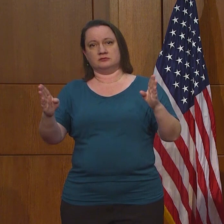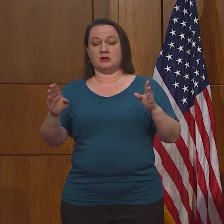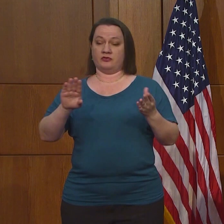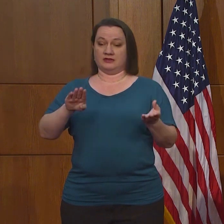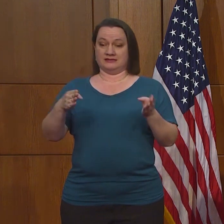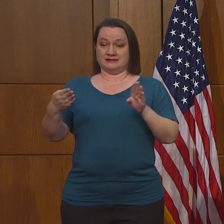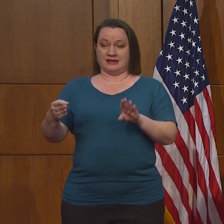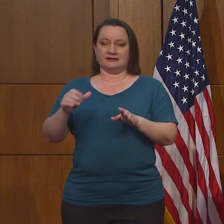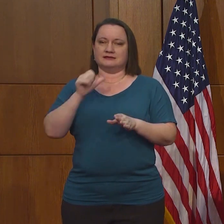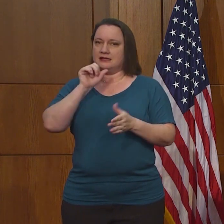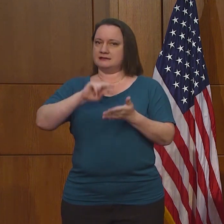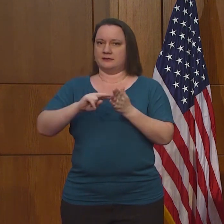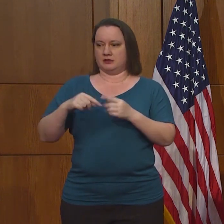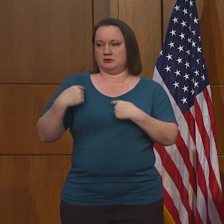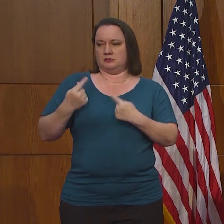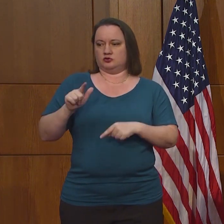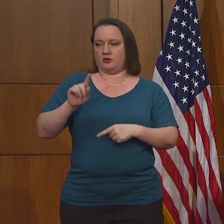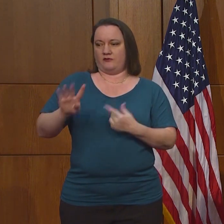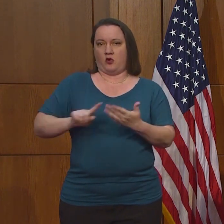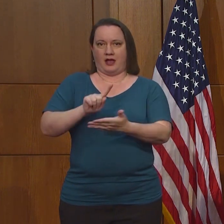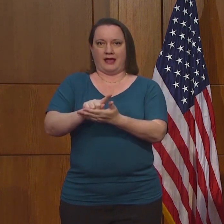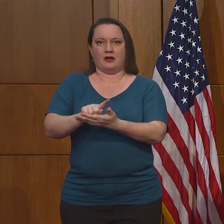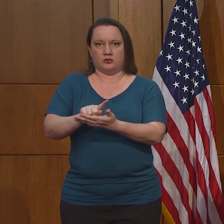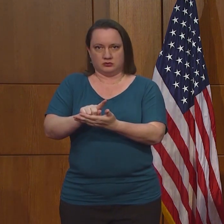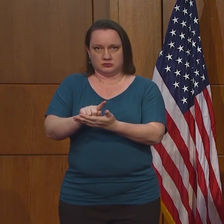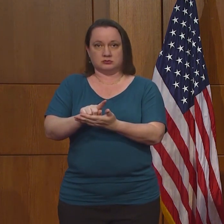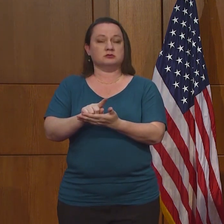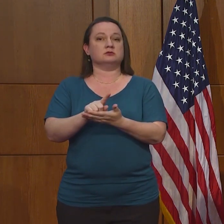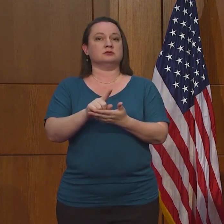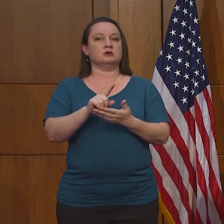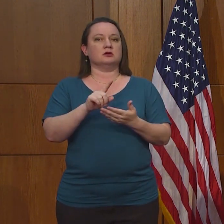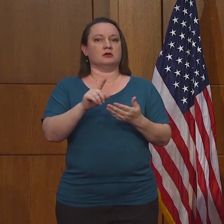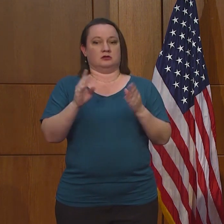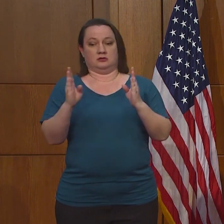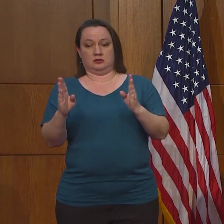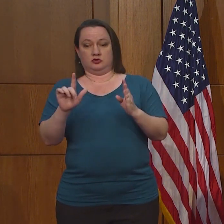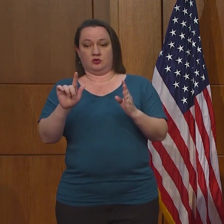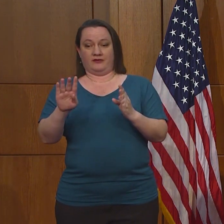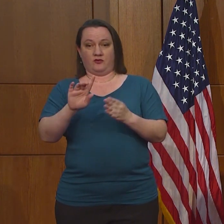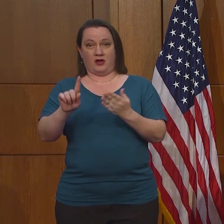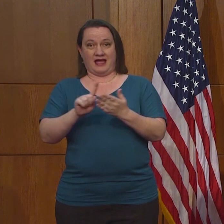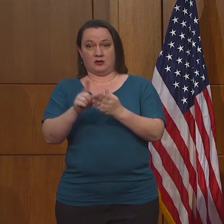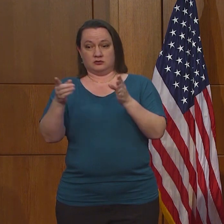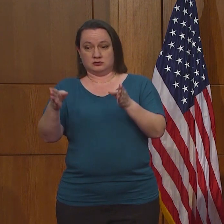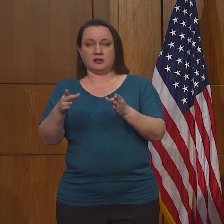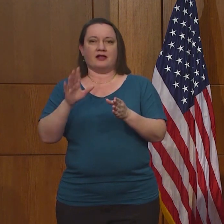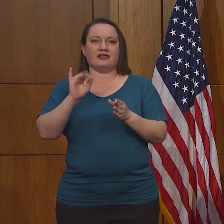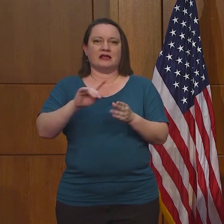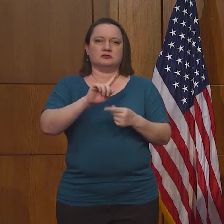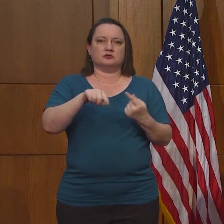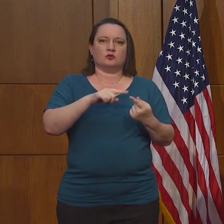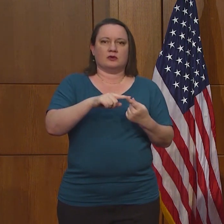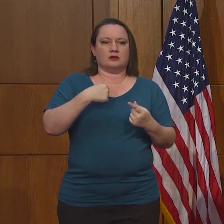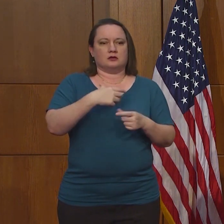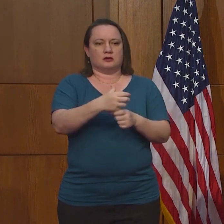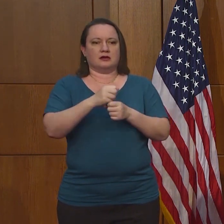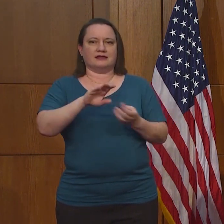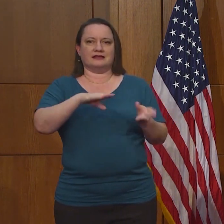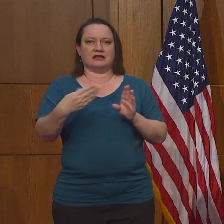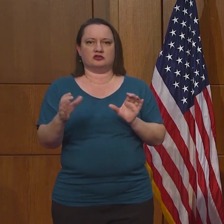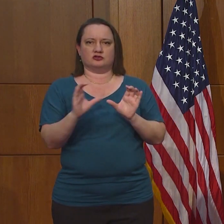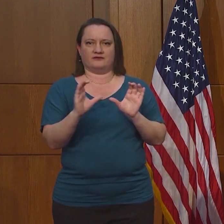ocurrido en las últimas 24 horas. Depende de cuándo se firma el certificado de defunción y cuándo se le